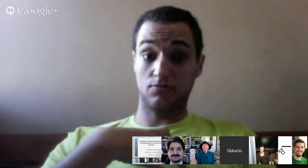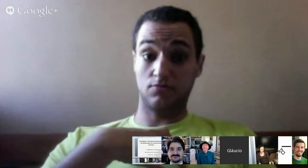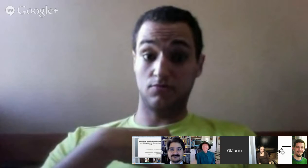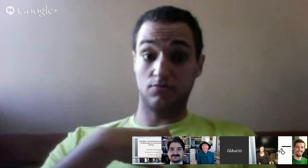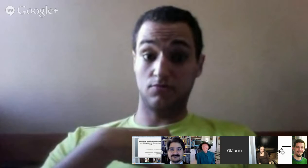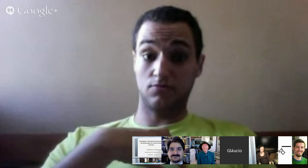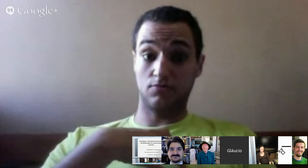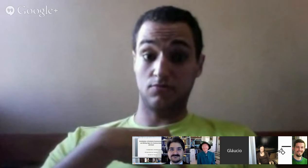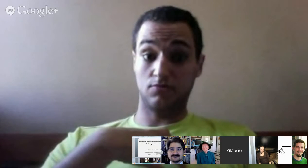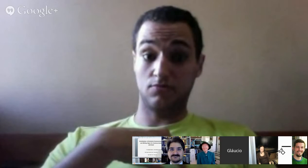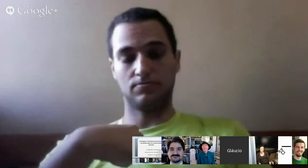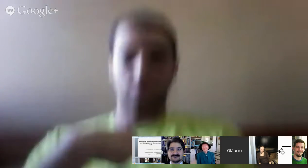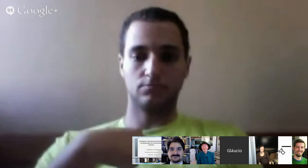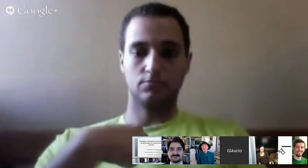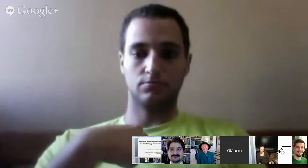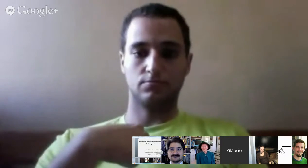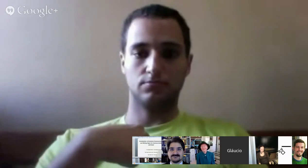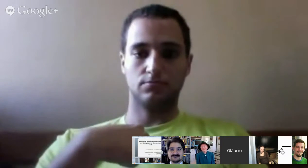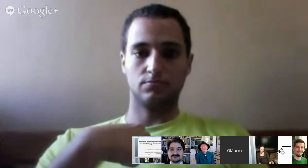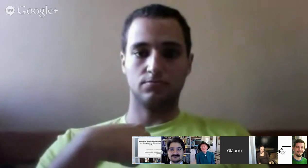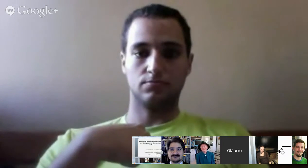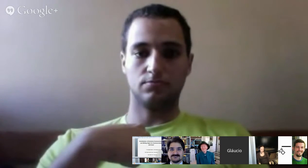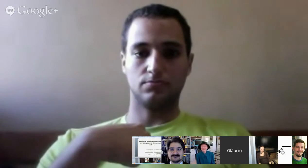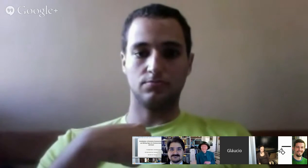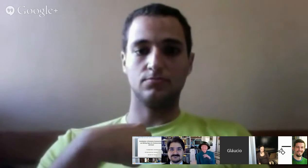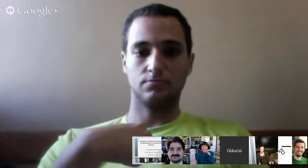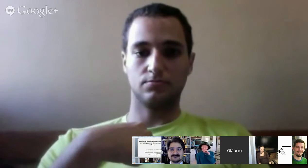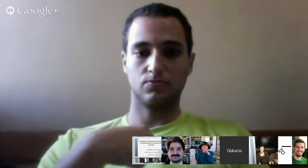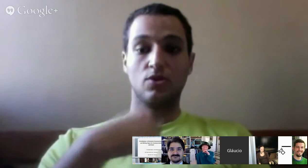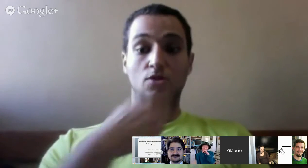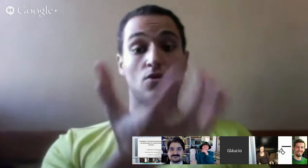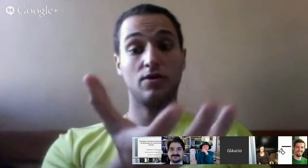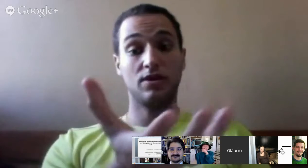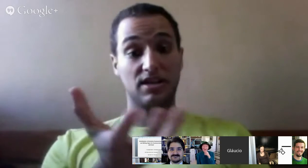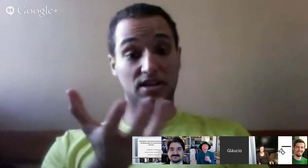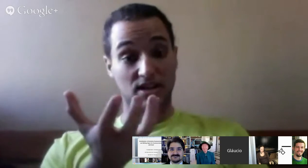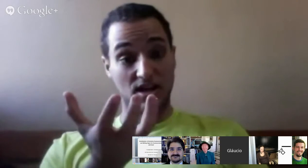E nesse material, nós podemos organizar e identificar